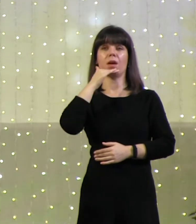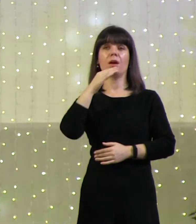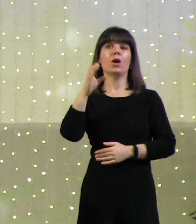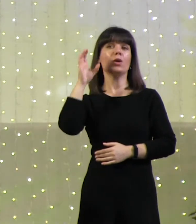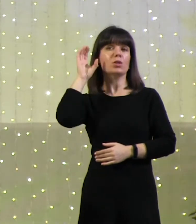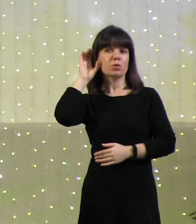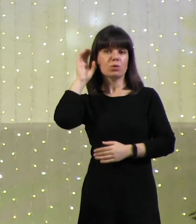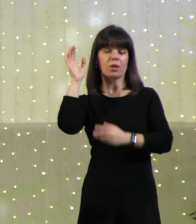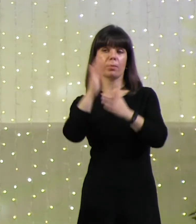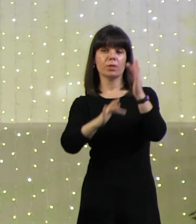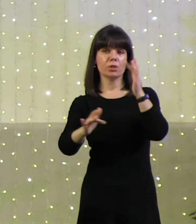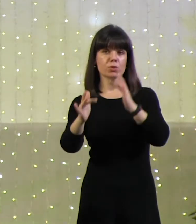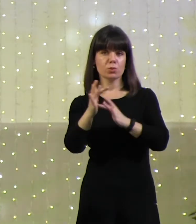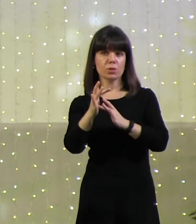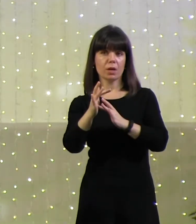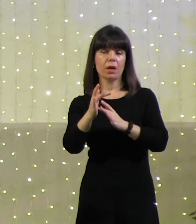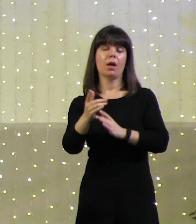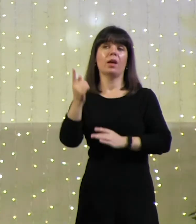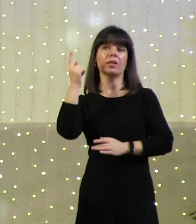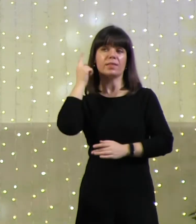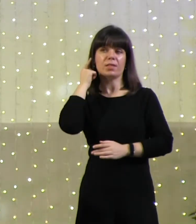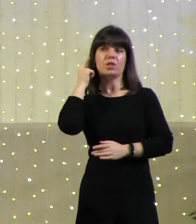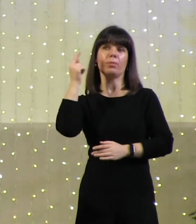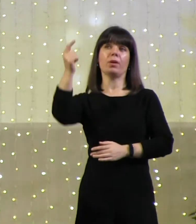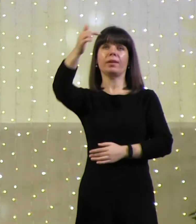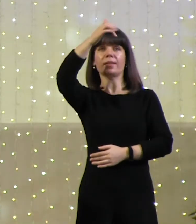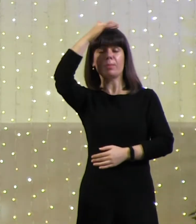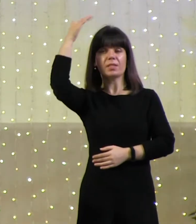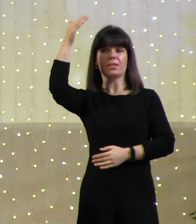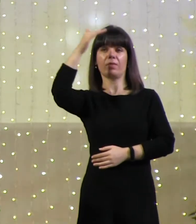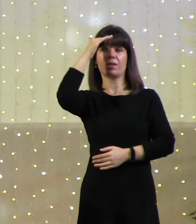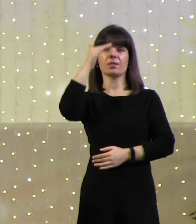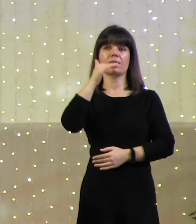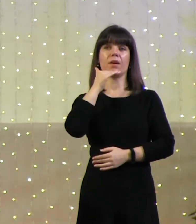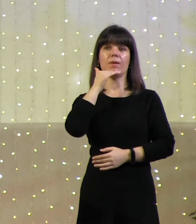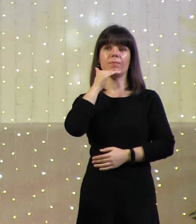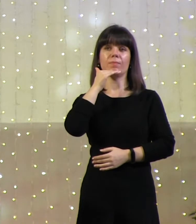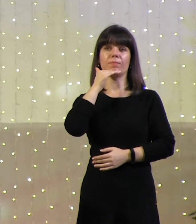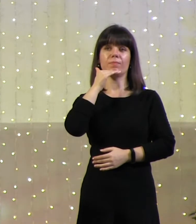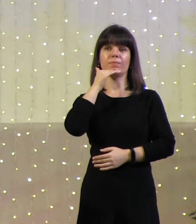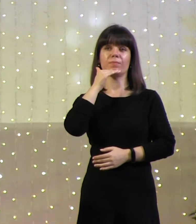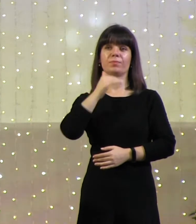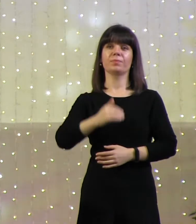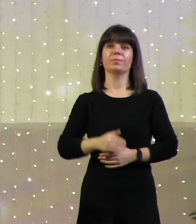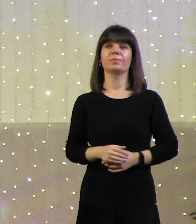Иисуса, слышим Небесного Отца. Вау!